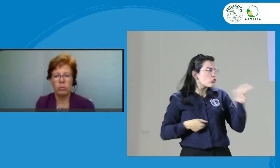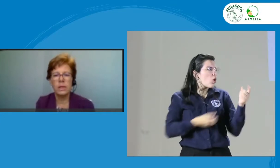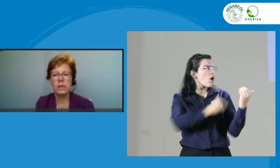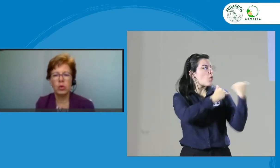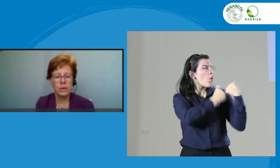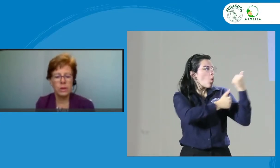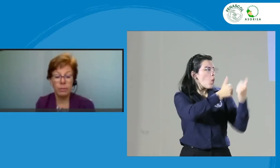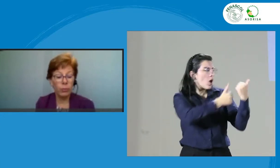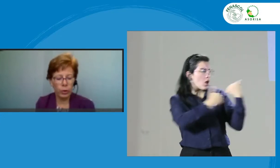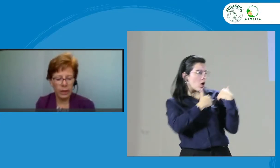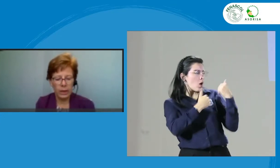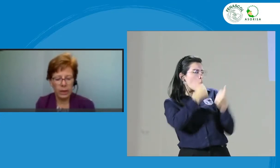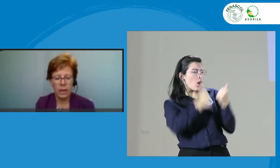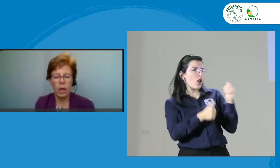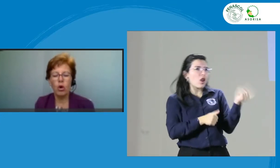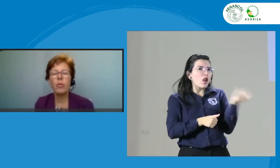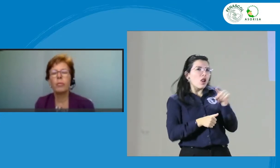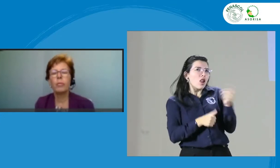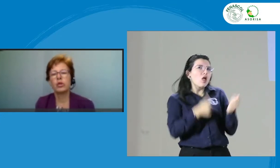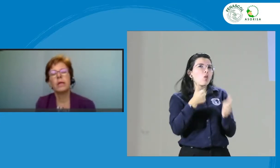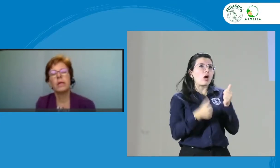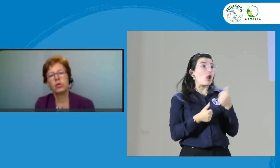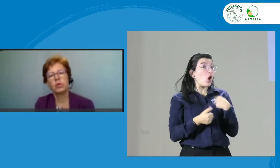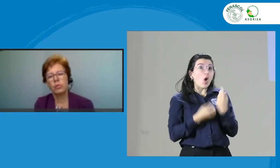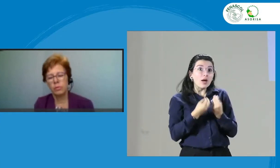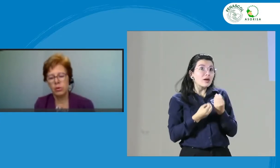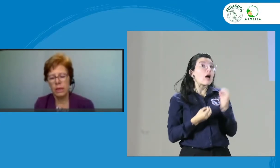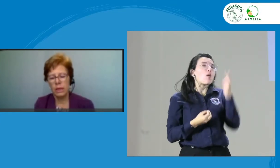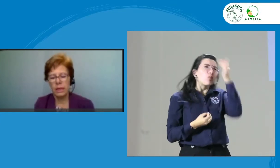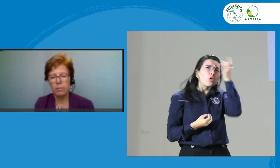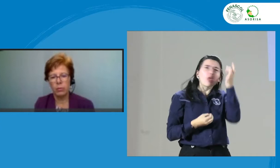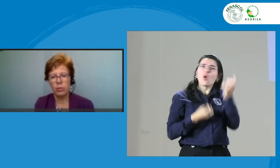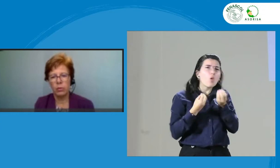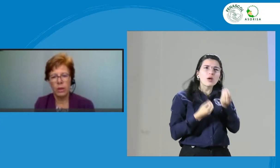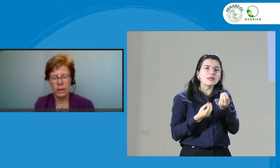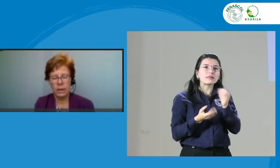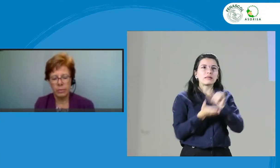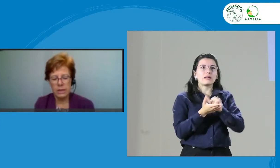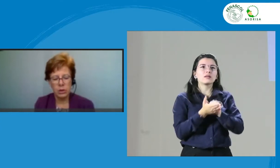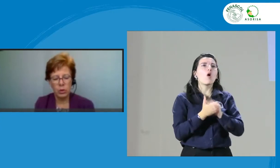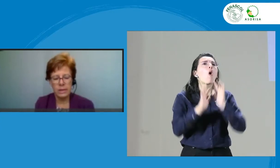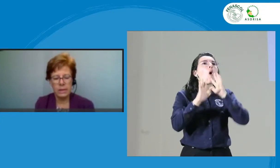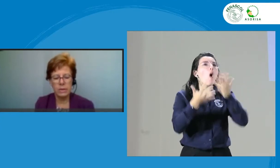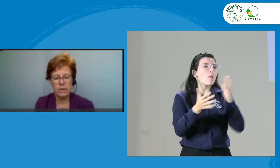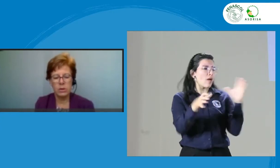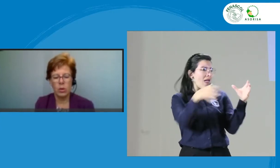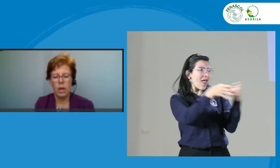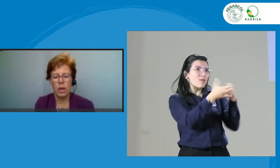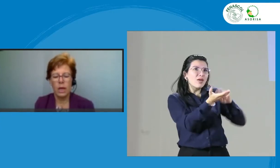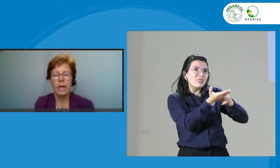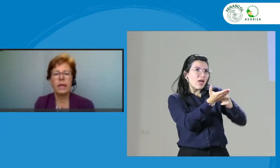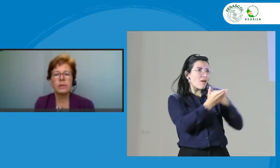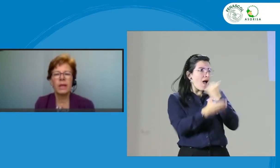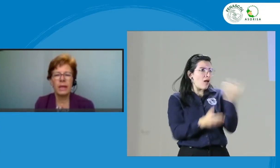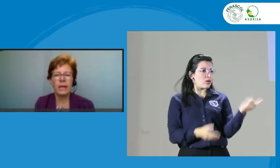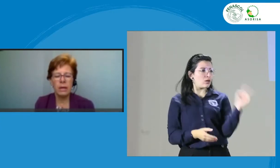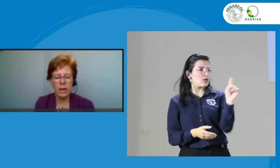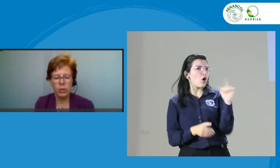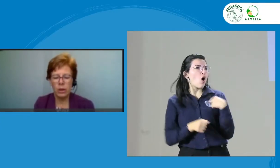Y si no lo hice, ¿por qué? ¿Cómo apoyé a los otros miembros del equipo durante la prestación del servicio? ¿Respeté y valoré